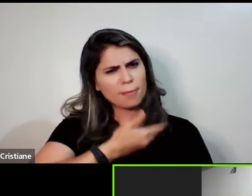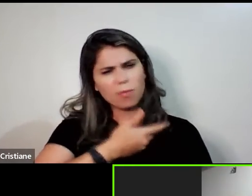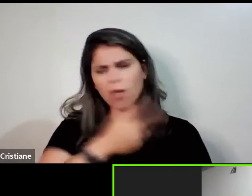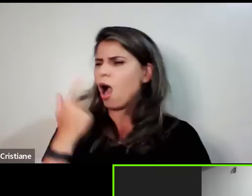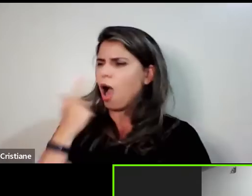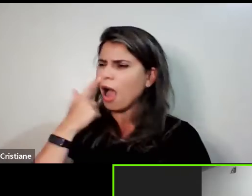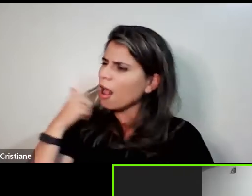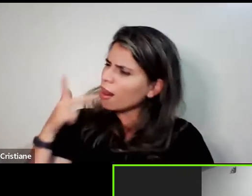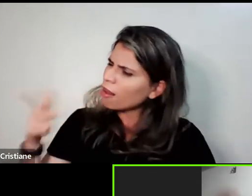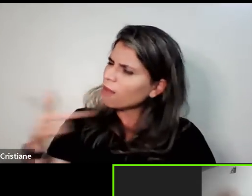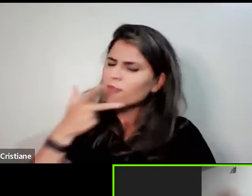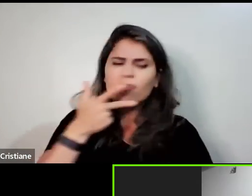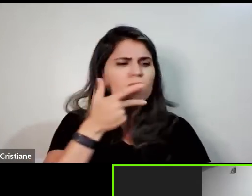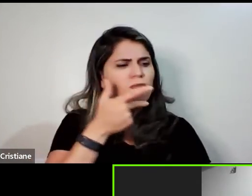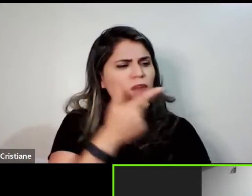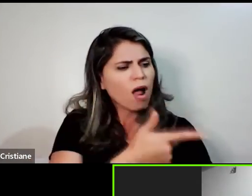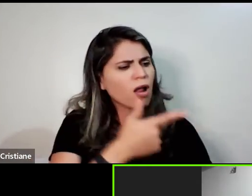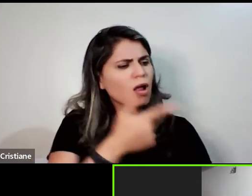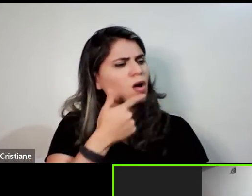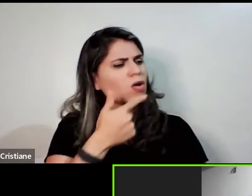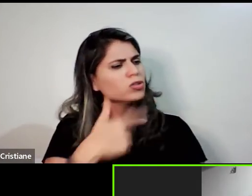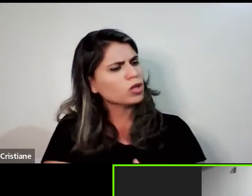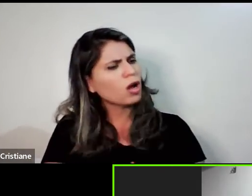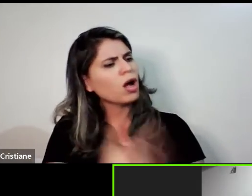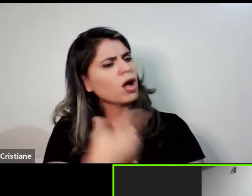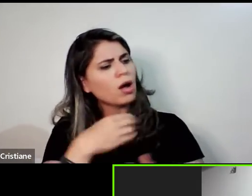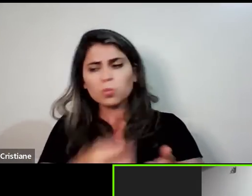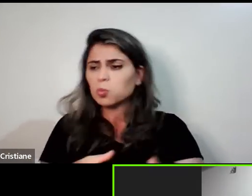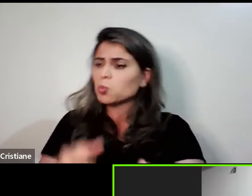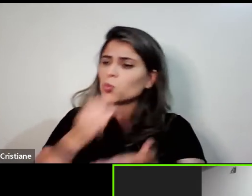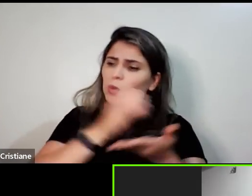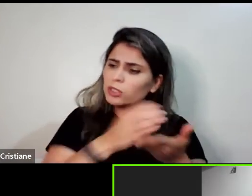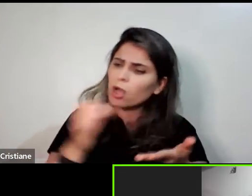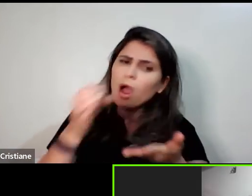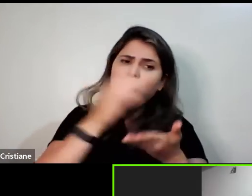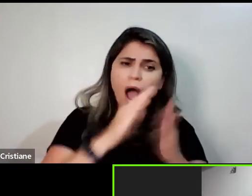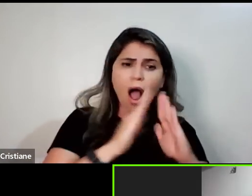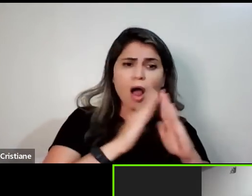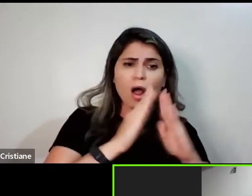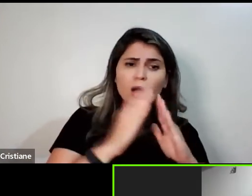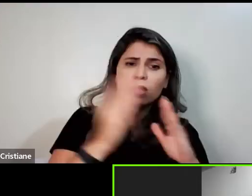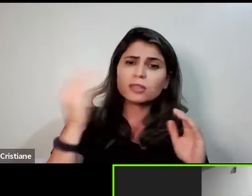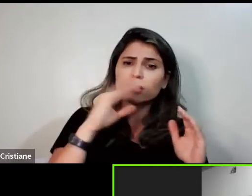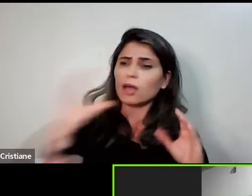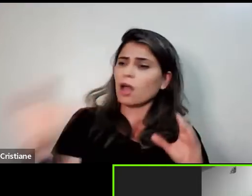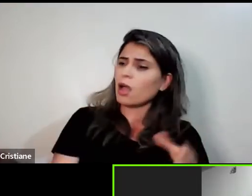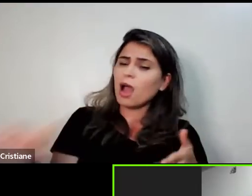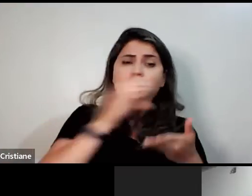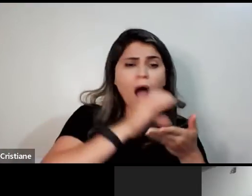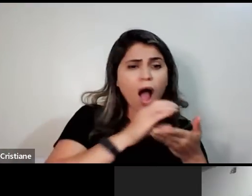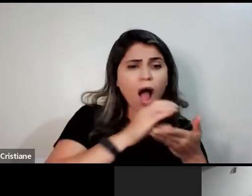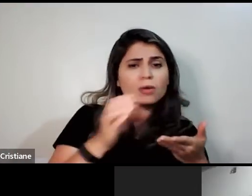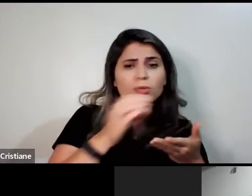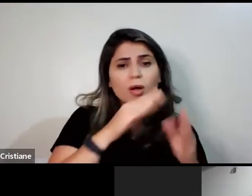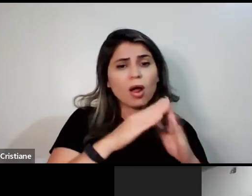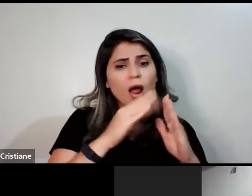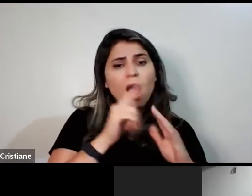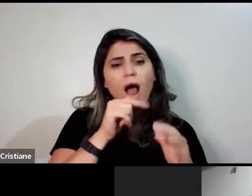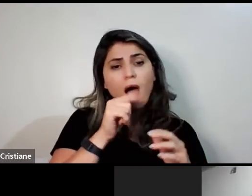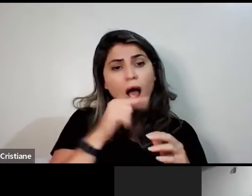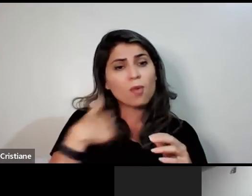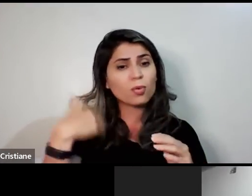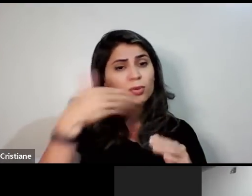água, ela ficou de me oferecer a água sempre. Eu ia até buscar hoje. É, mas eu vou dar